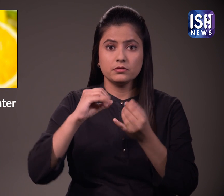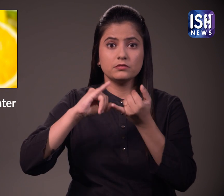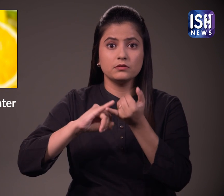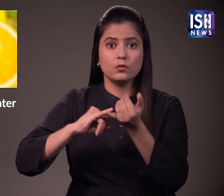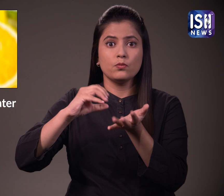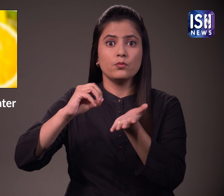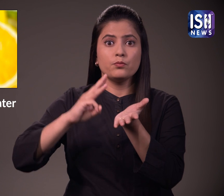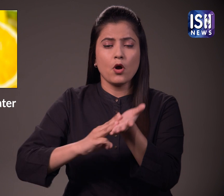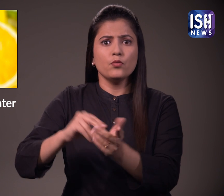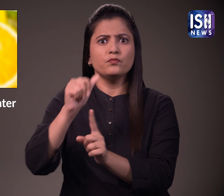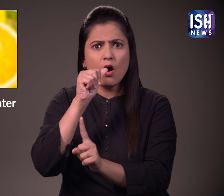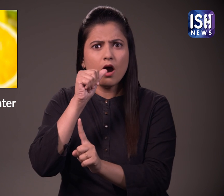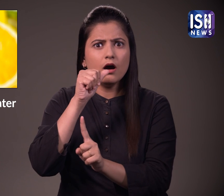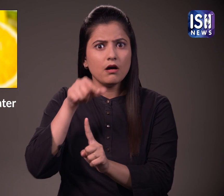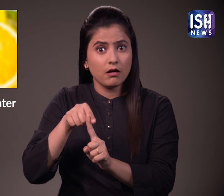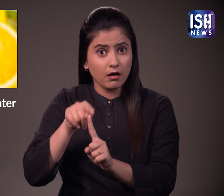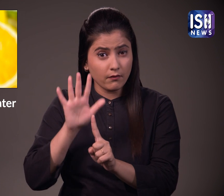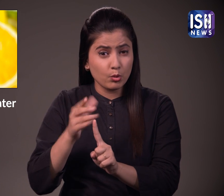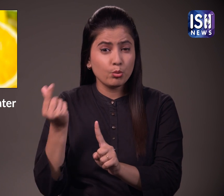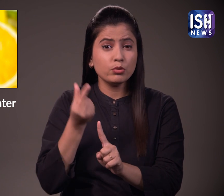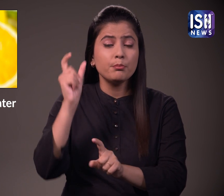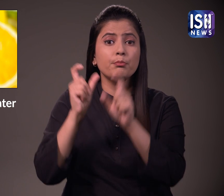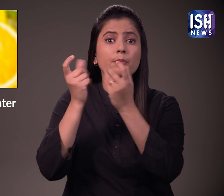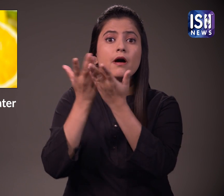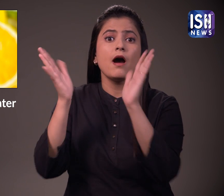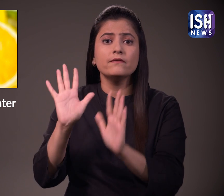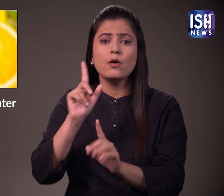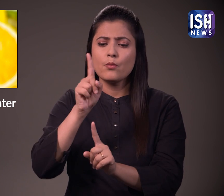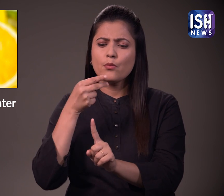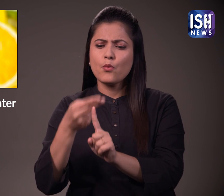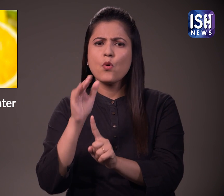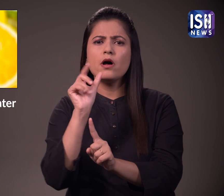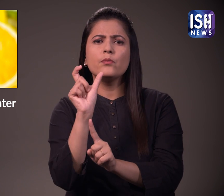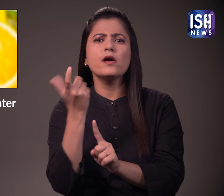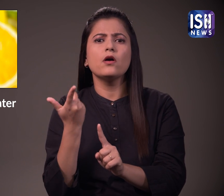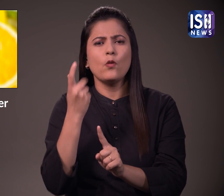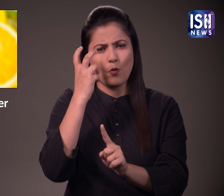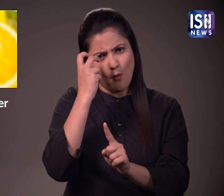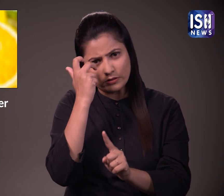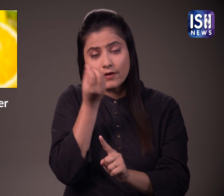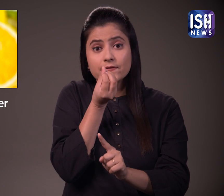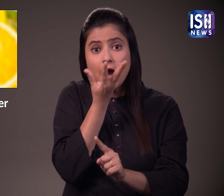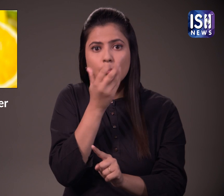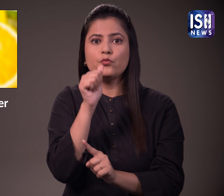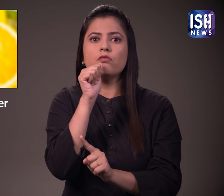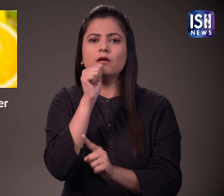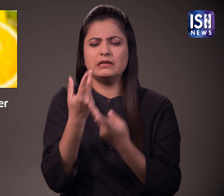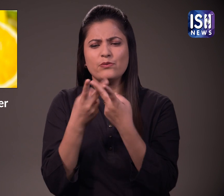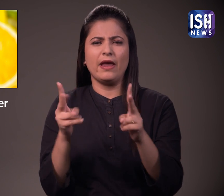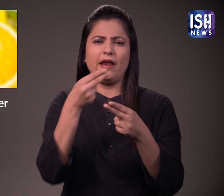Blossom Water नाम की कोई चीज होती है और इसका व्यापग रूप से उप्योग किया जाता है Orange Blossom Water को